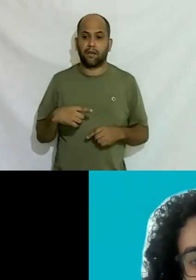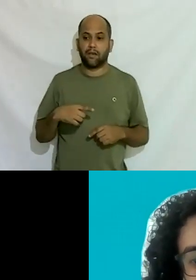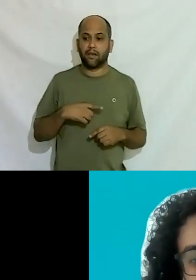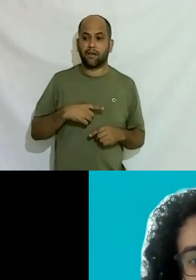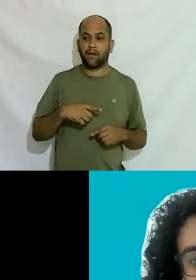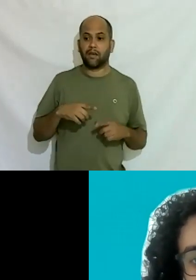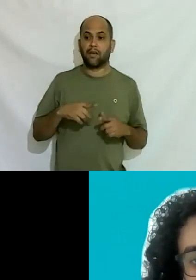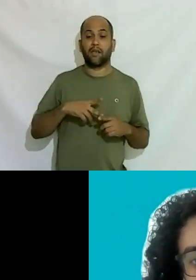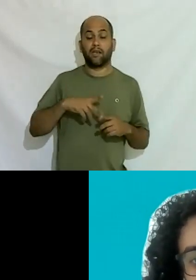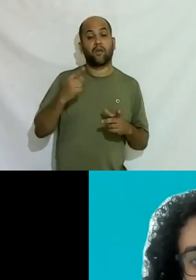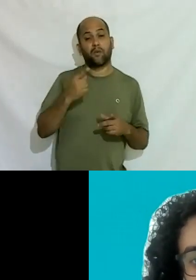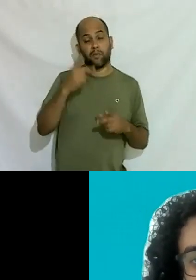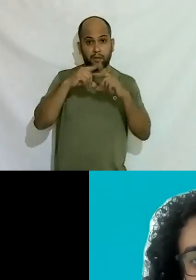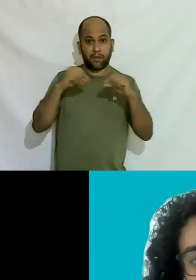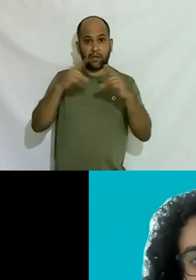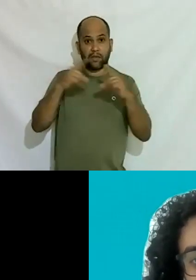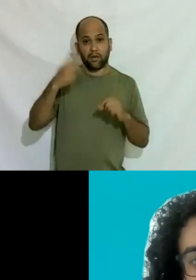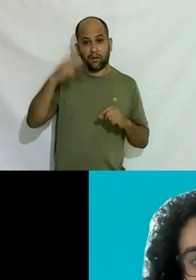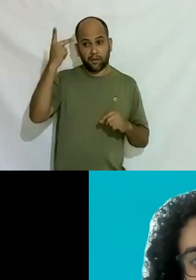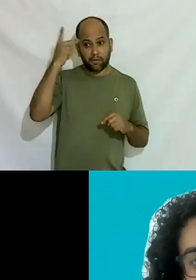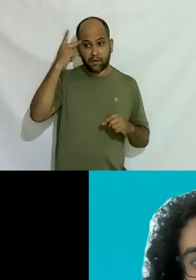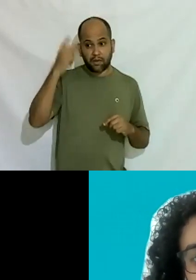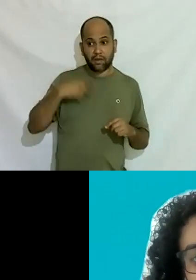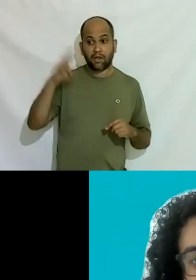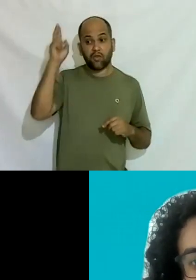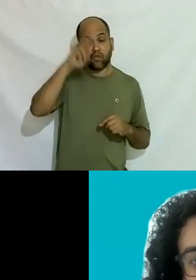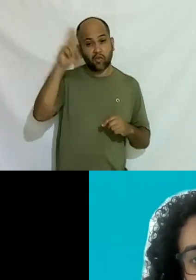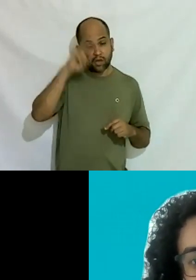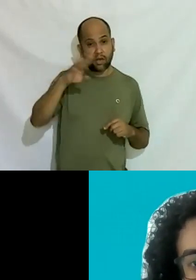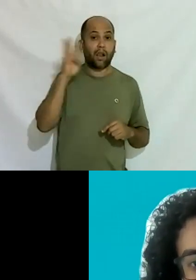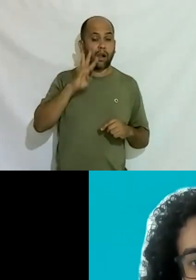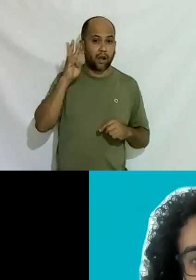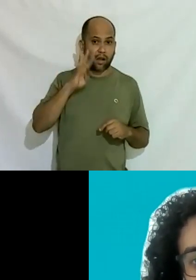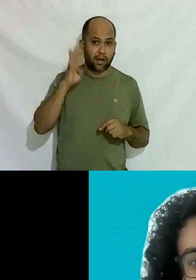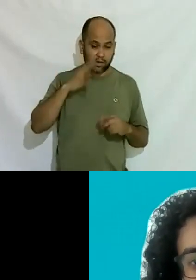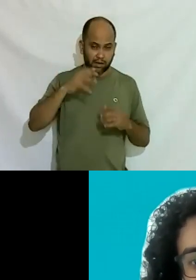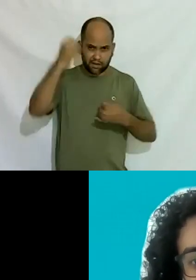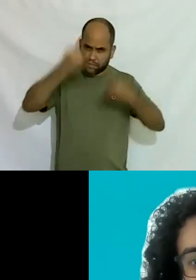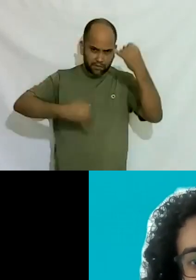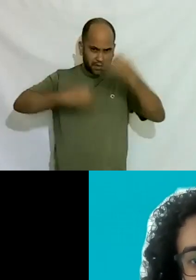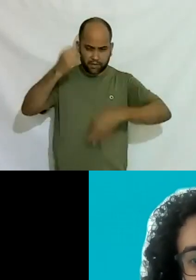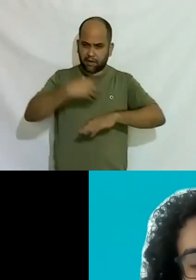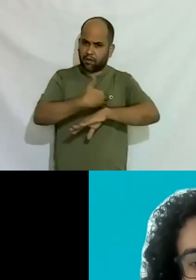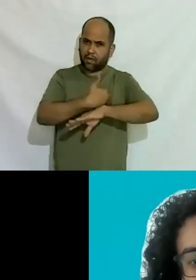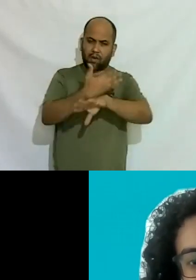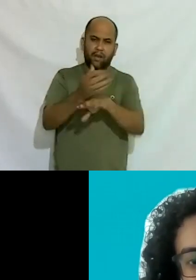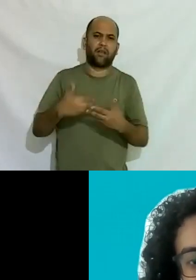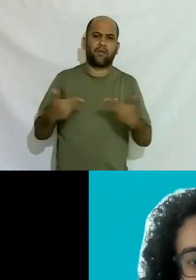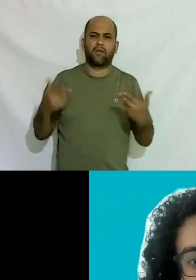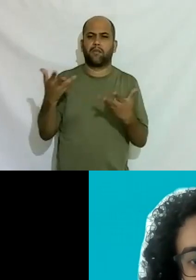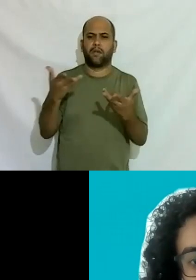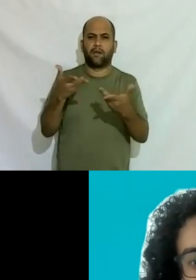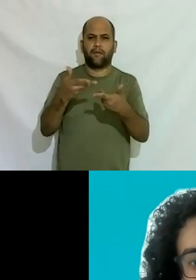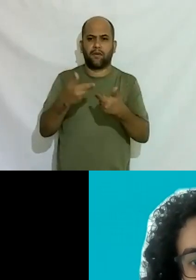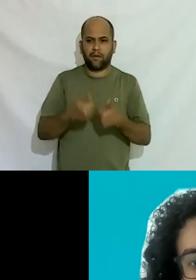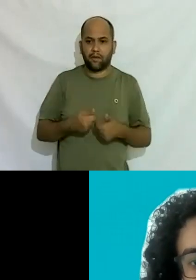então tem histórias muito legais que a gente poderia ficar falando horas existem casos maravilhosos né de